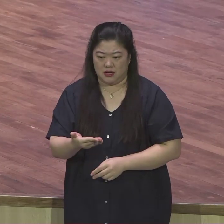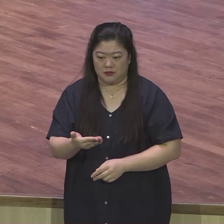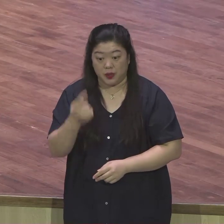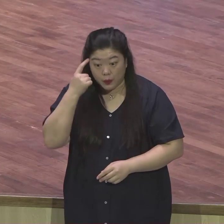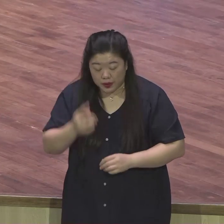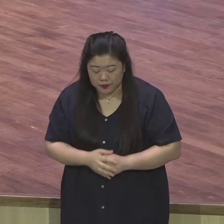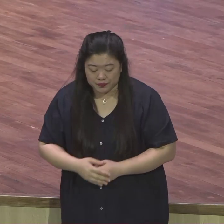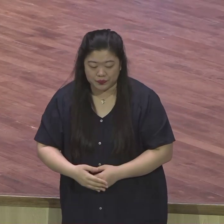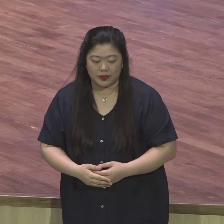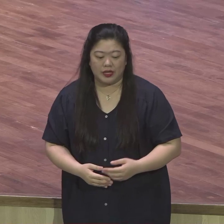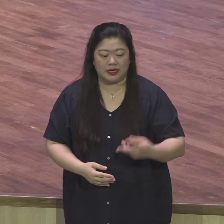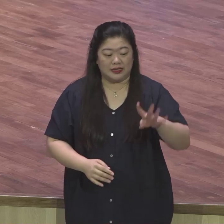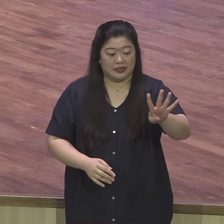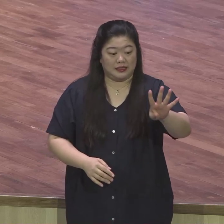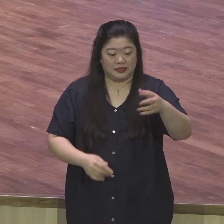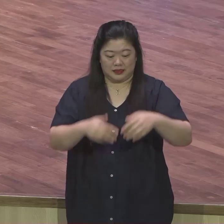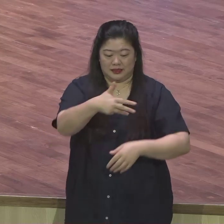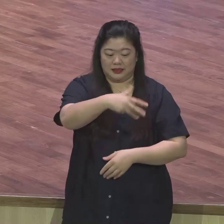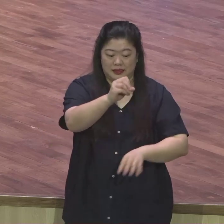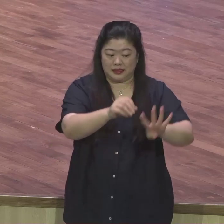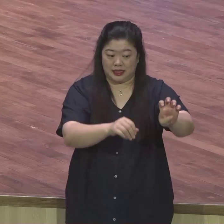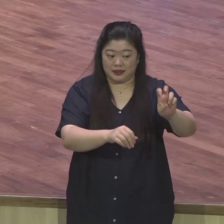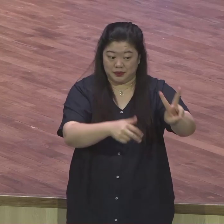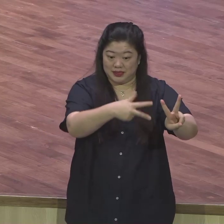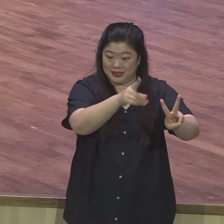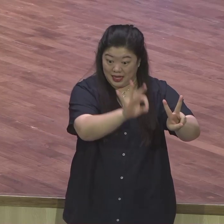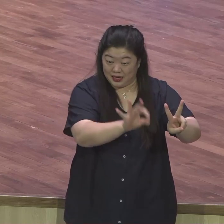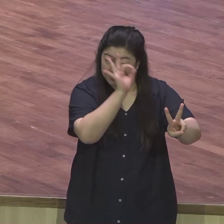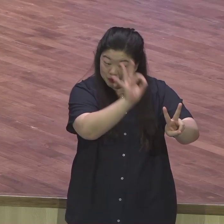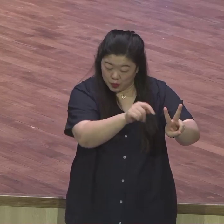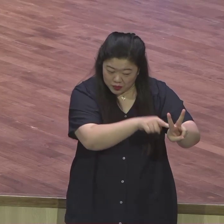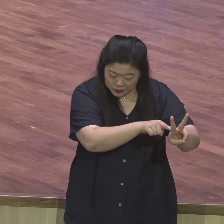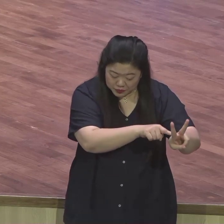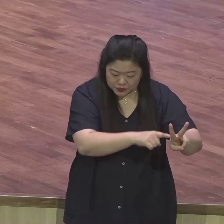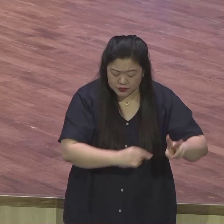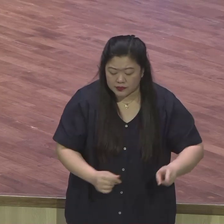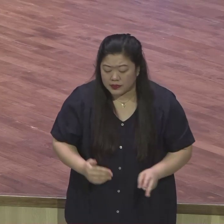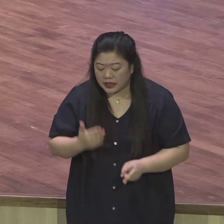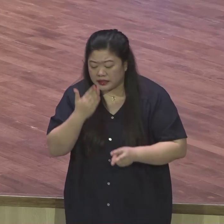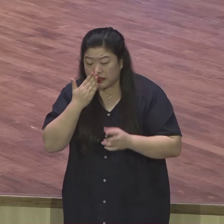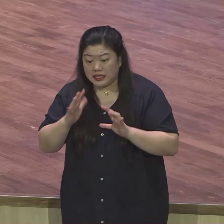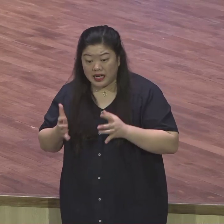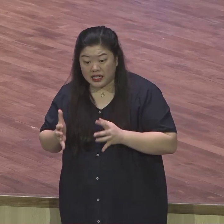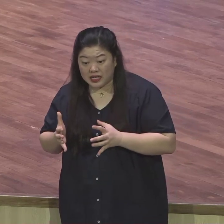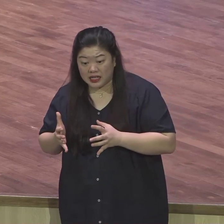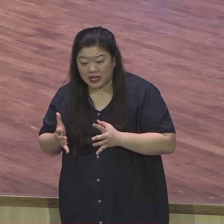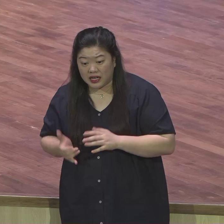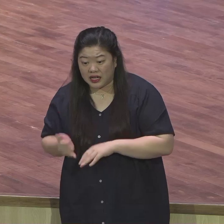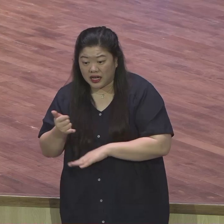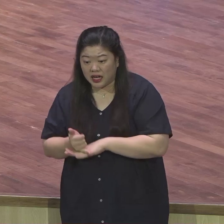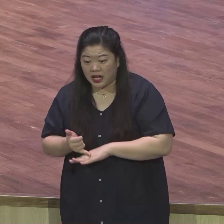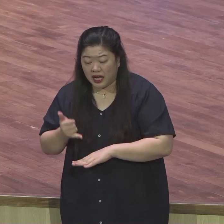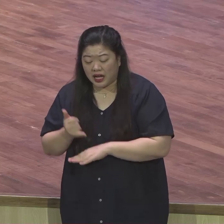애국의 양식을 곡식을 구하러 가는 형들 요섭의 형들이 애국